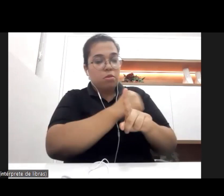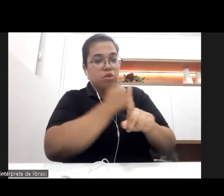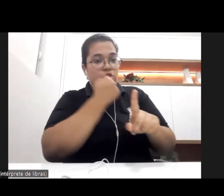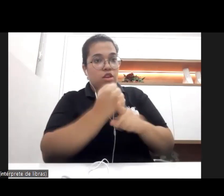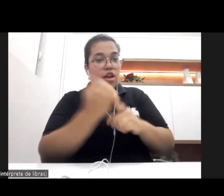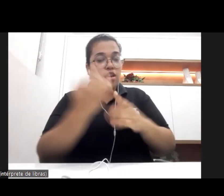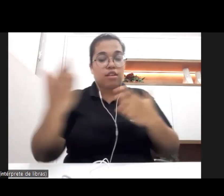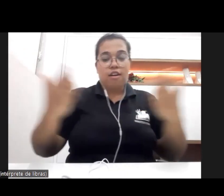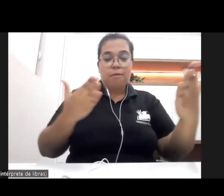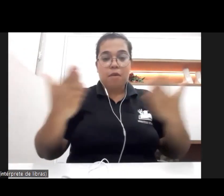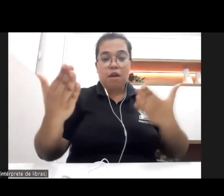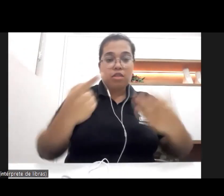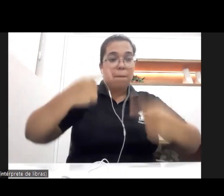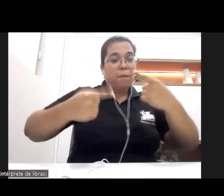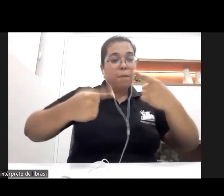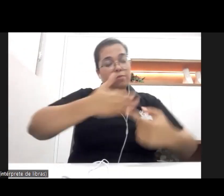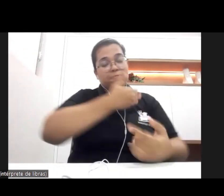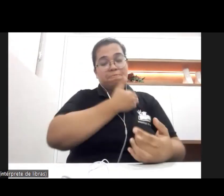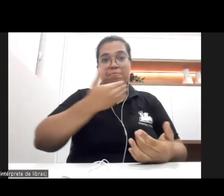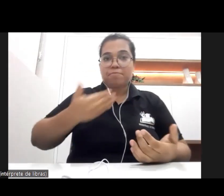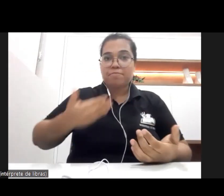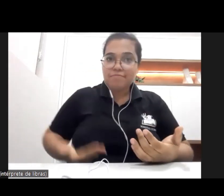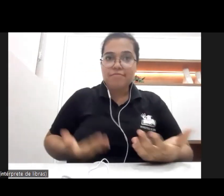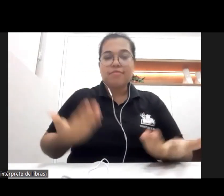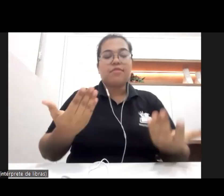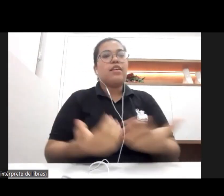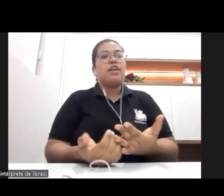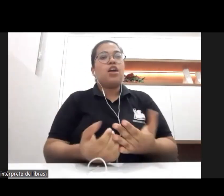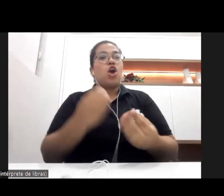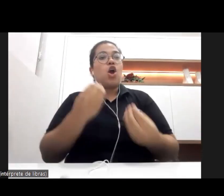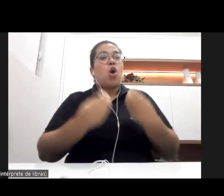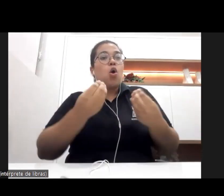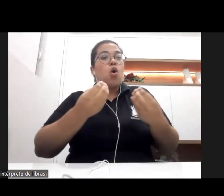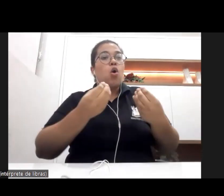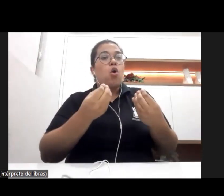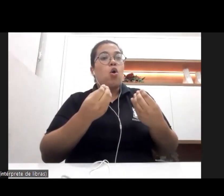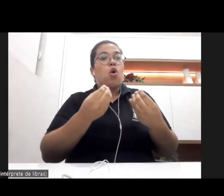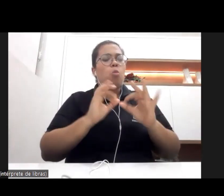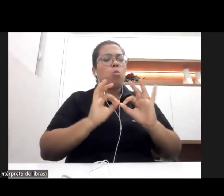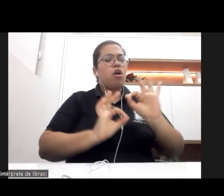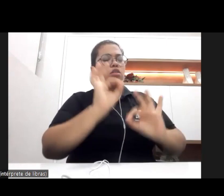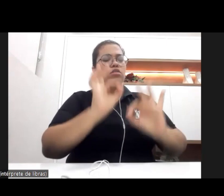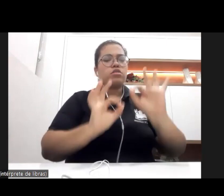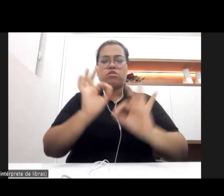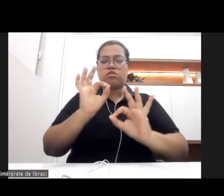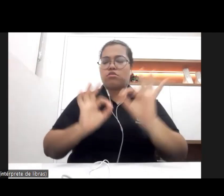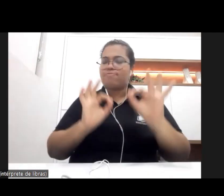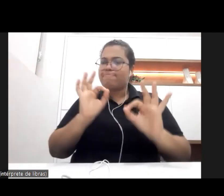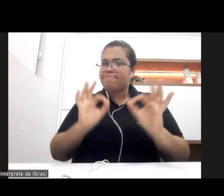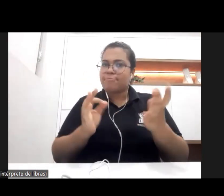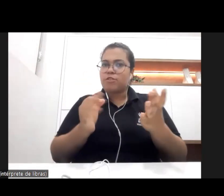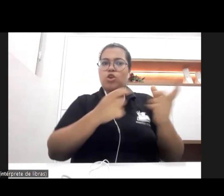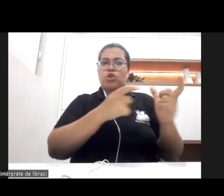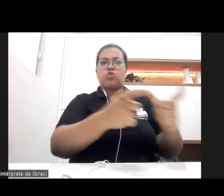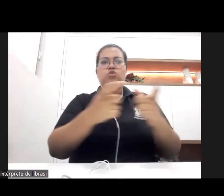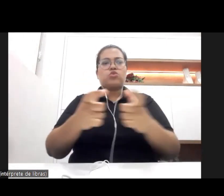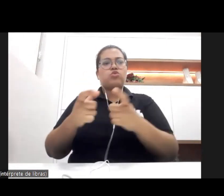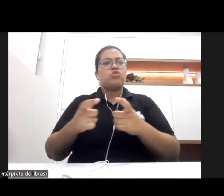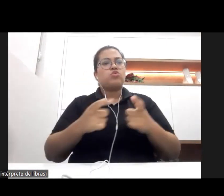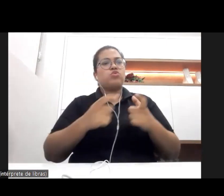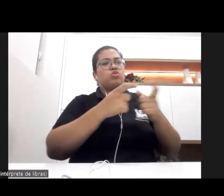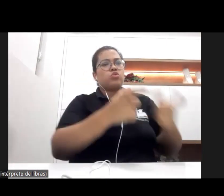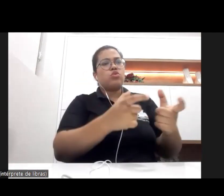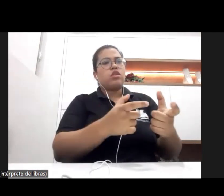políticas públicas, como que elas se estruturam, se organizam nos diferentes entes